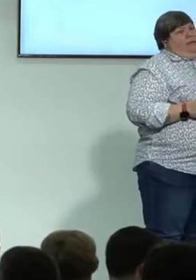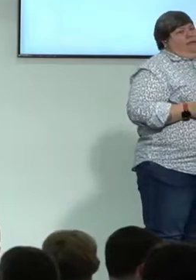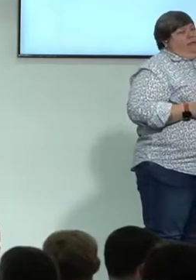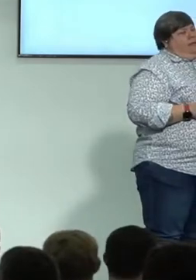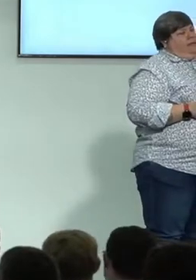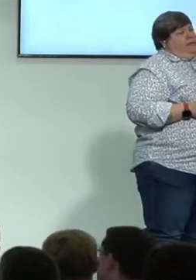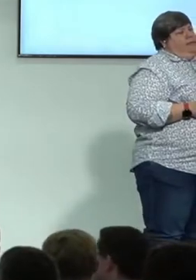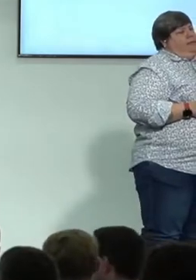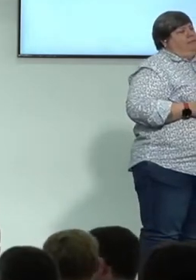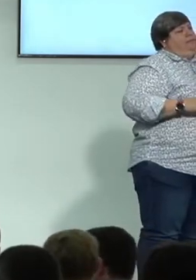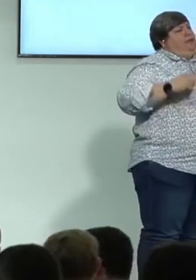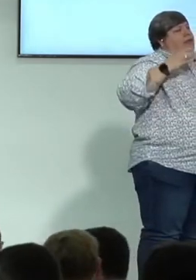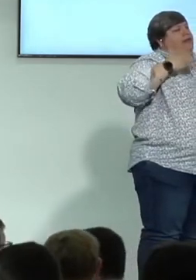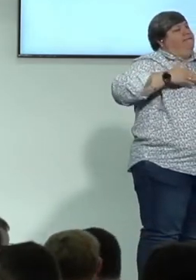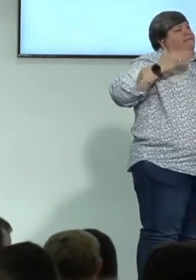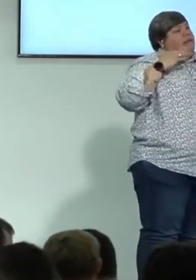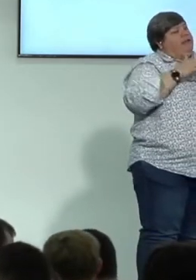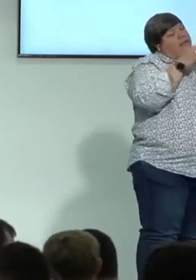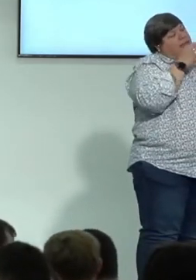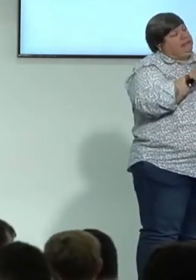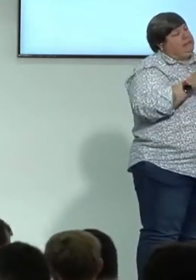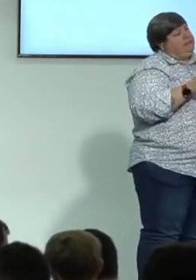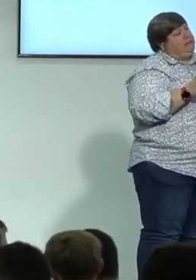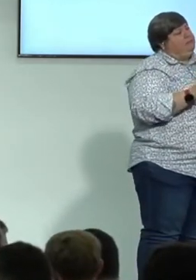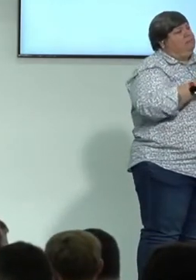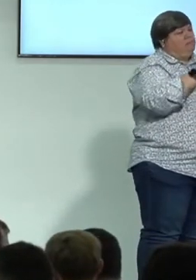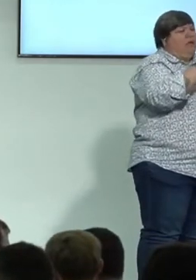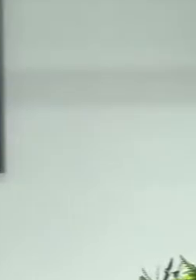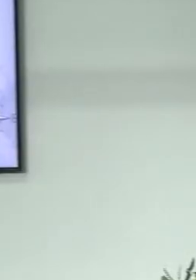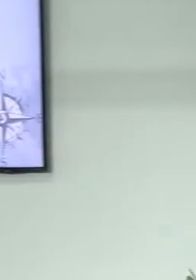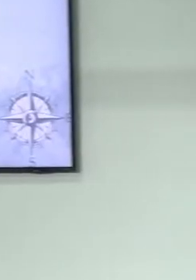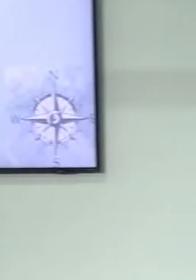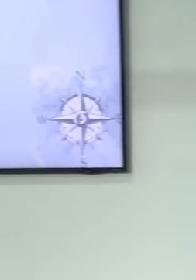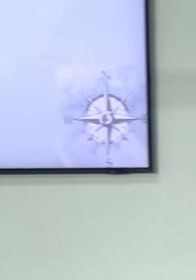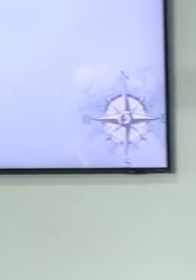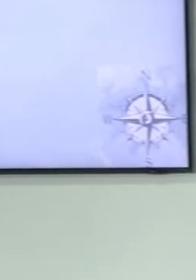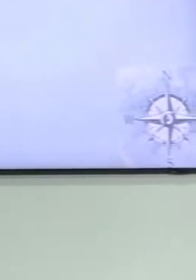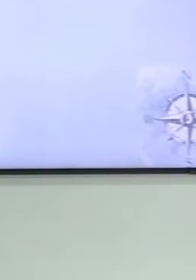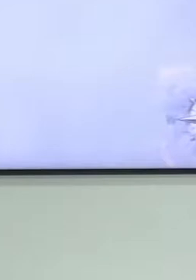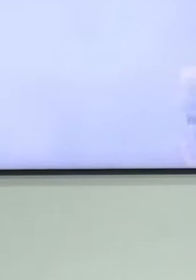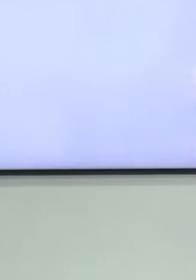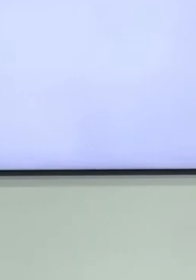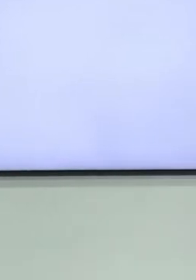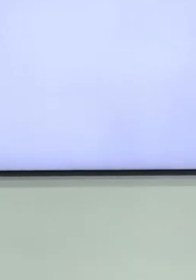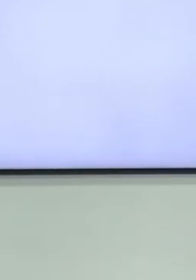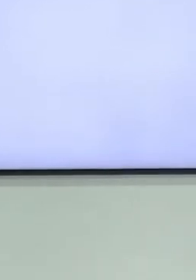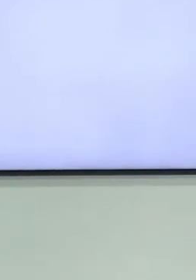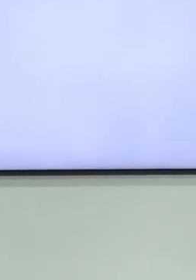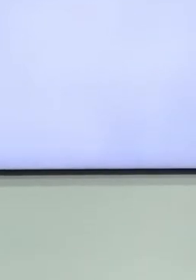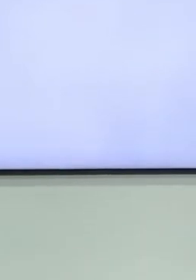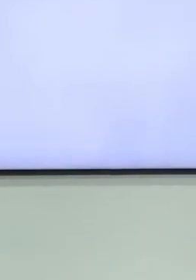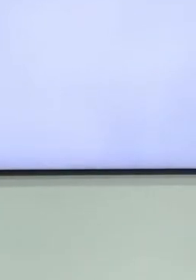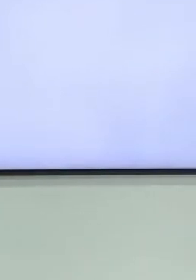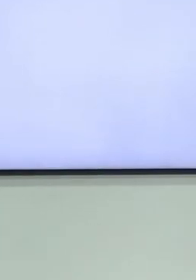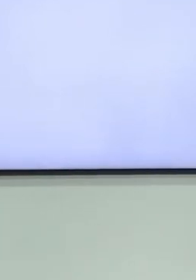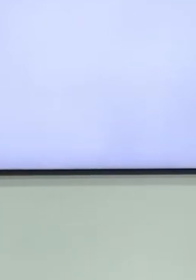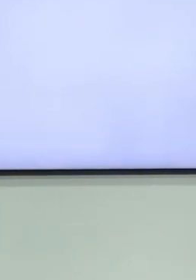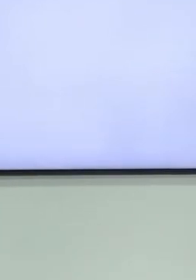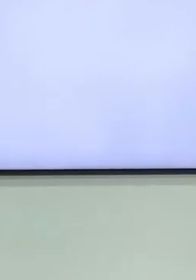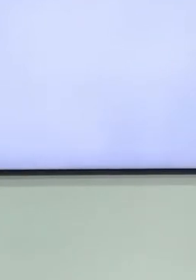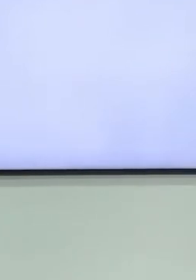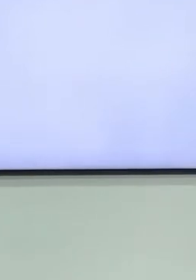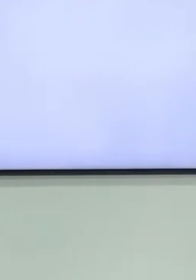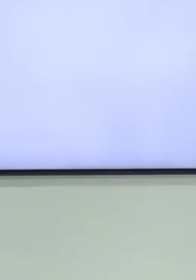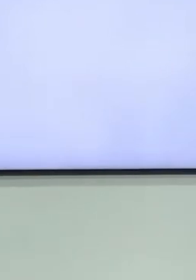probleem areas wat ons het met die verlede. En die eerste ene is, dalk het jy een slechte verlede. Dalk sal jy my skok hoor nie, ek het besluit, jy kan my nie skok met jou verlede nie.